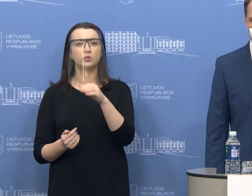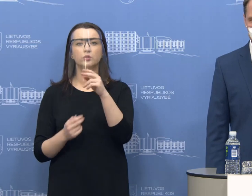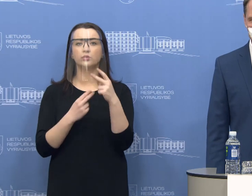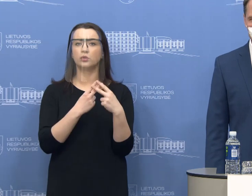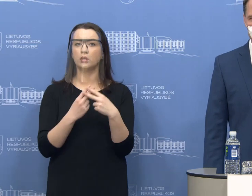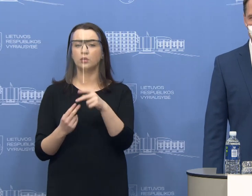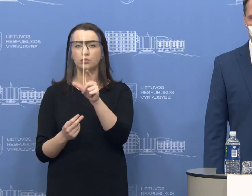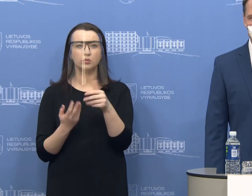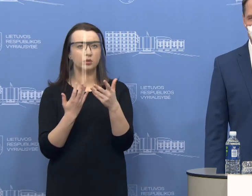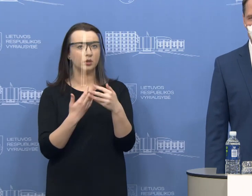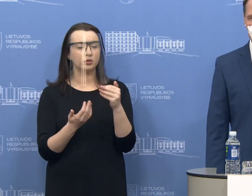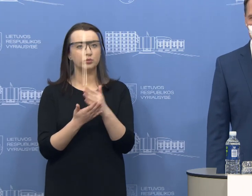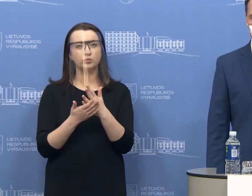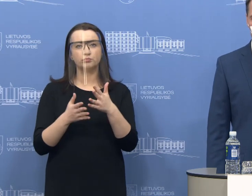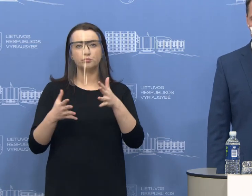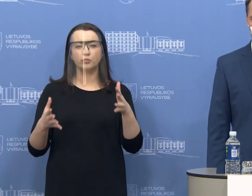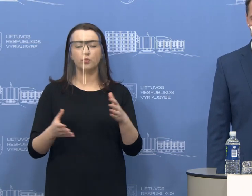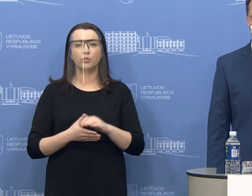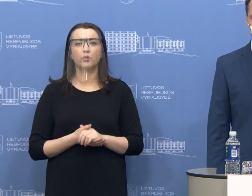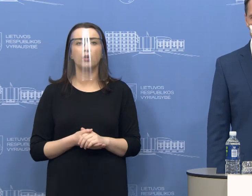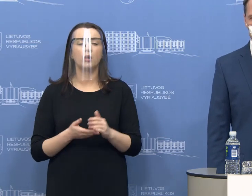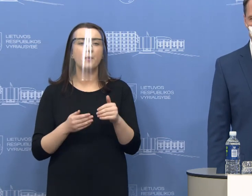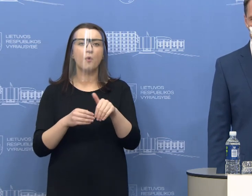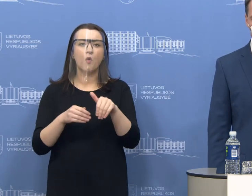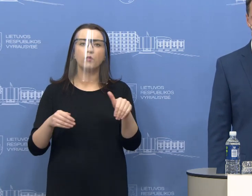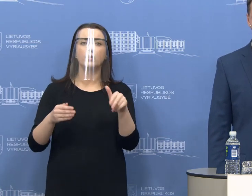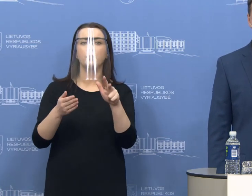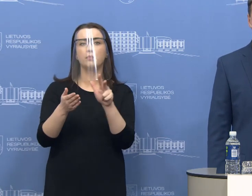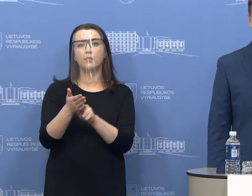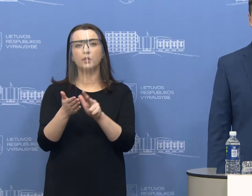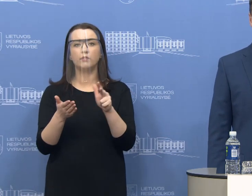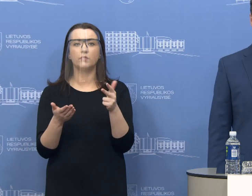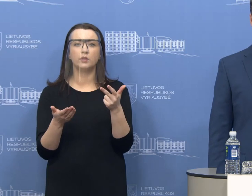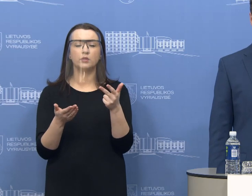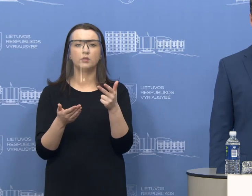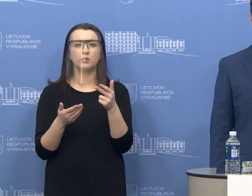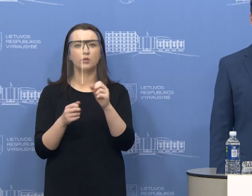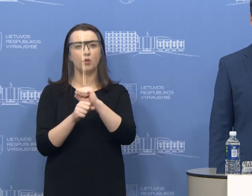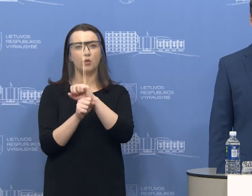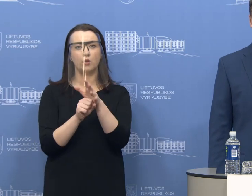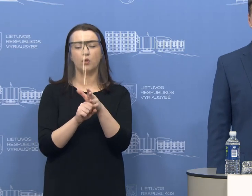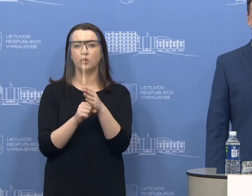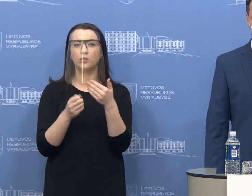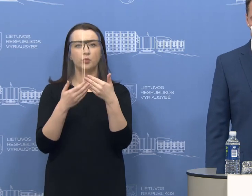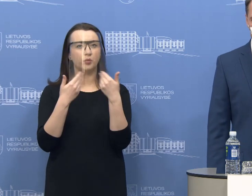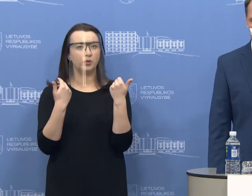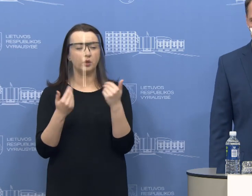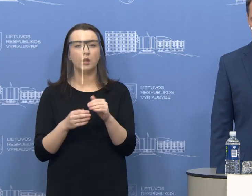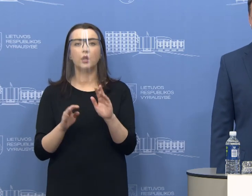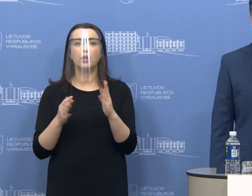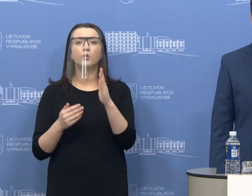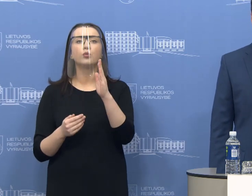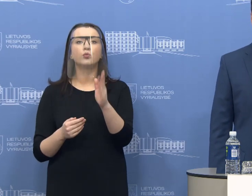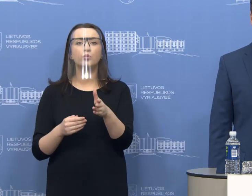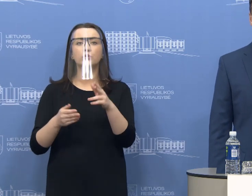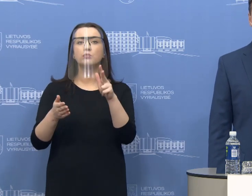tikrai nemažas. Kol kas nėra oficialiai patvirtinto nei vieno COVID-19 susirgymo atveju. Jeigu toks būtų